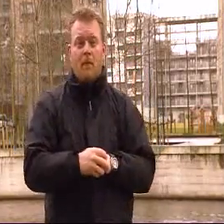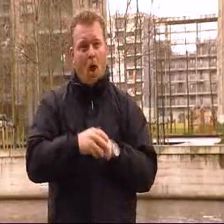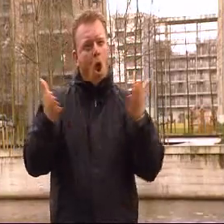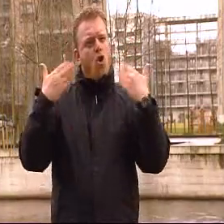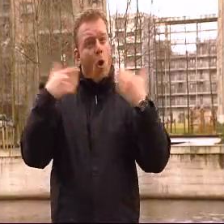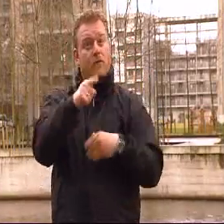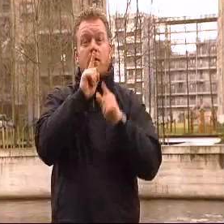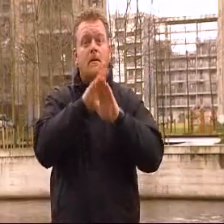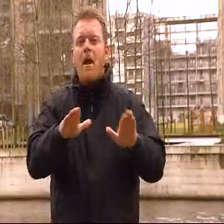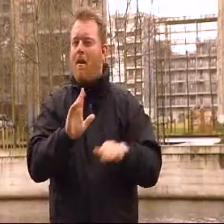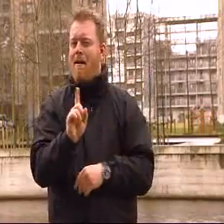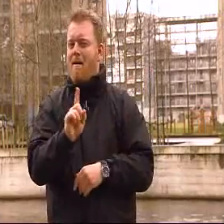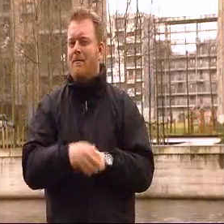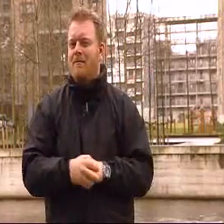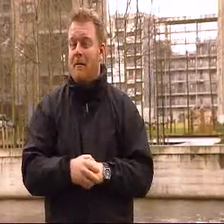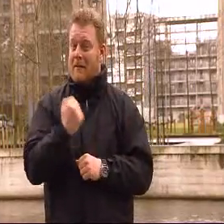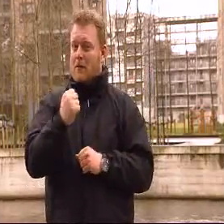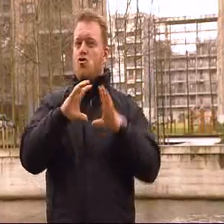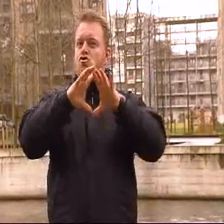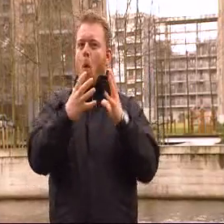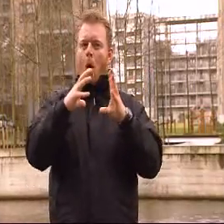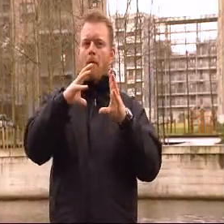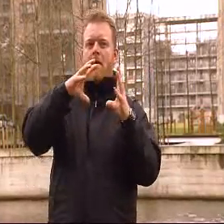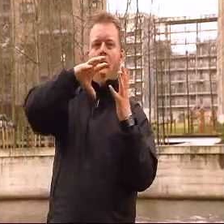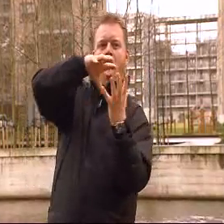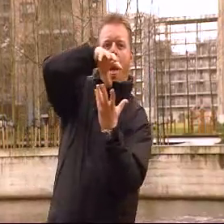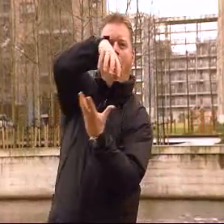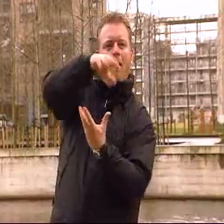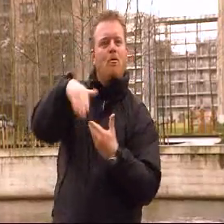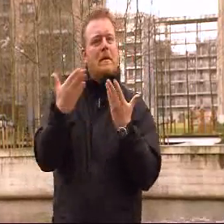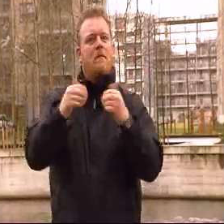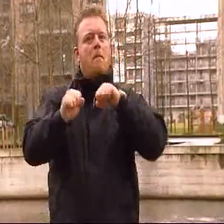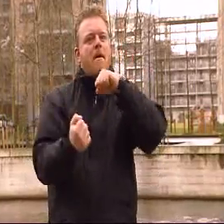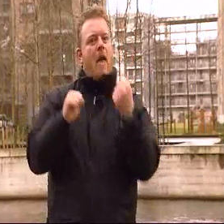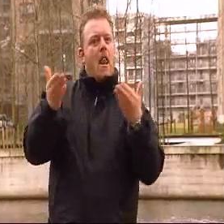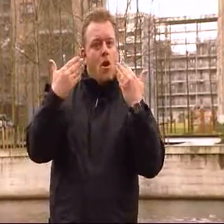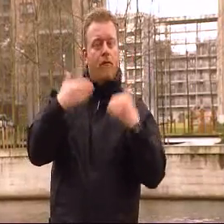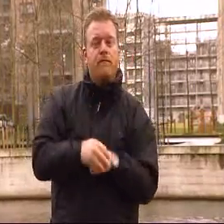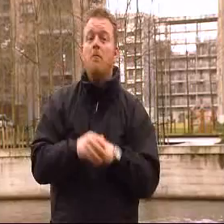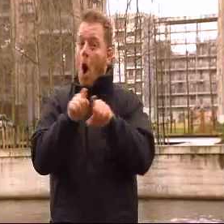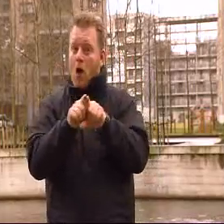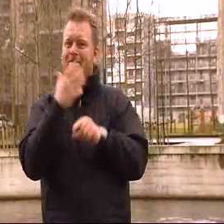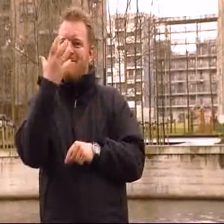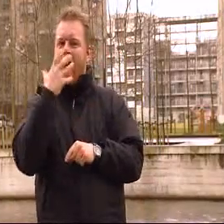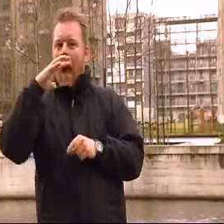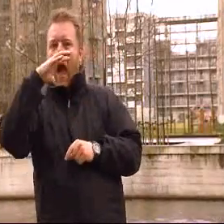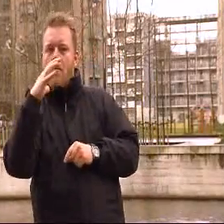Luften står ikke stille. Jorden roterer, og så bevæger luften sig. Men også jordens varme og